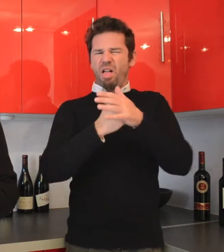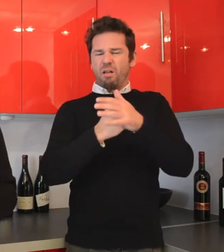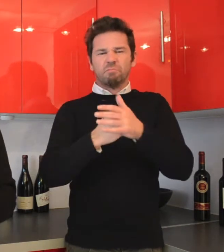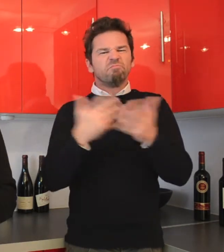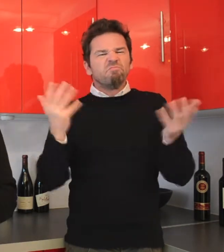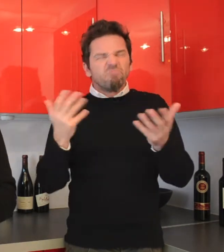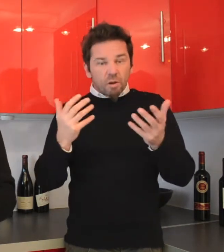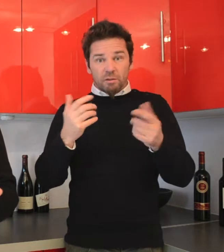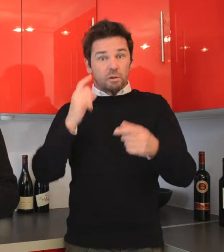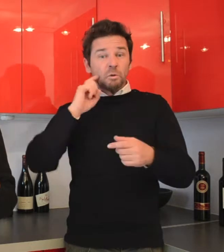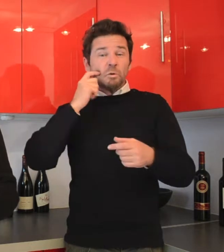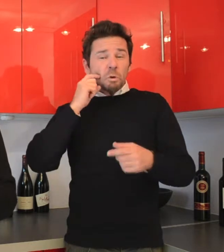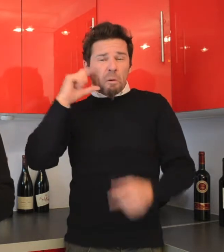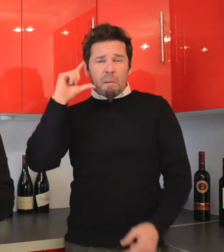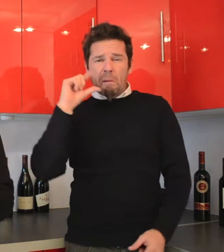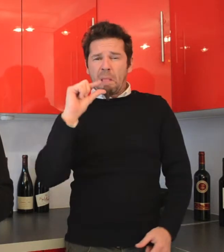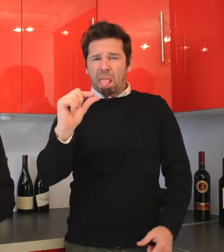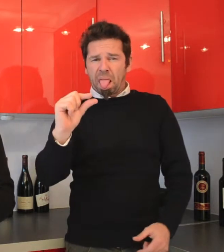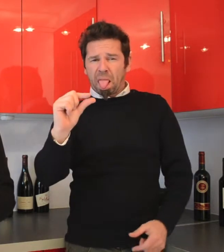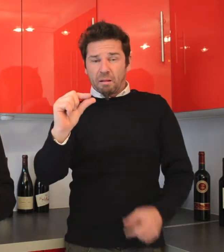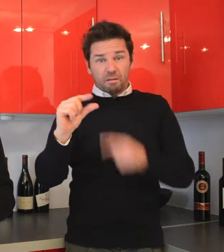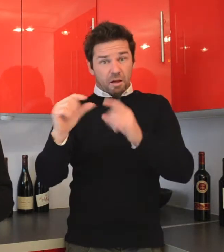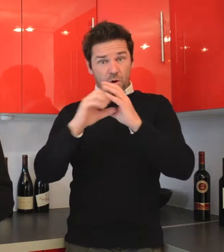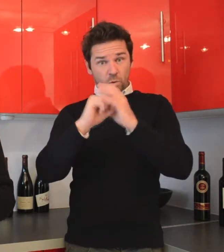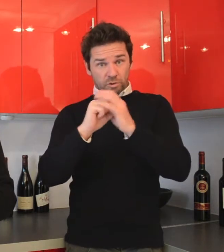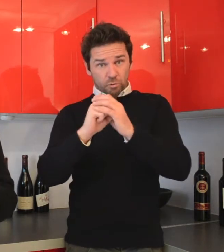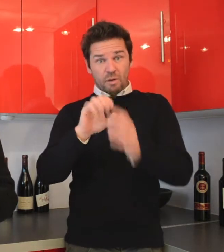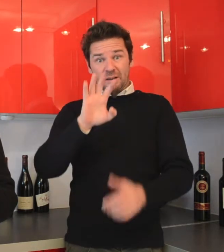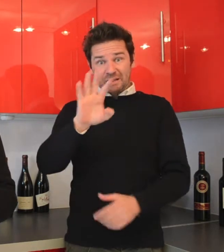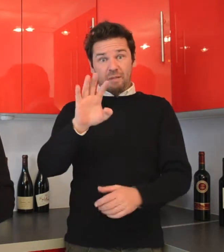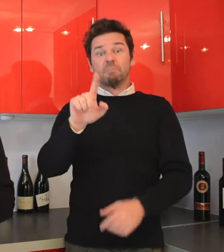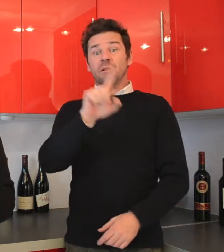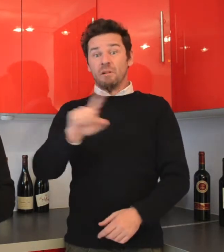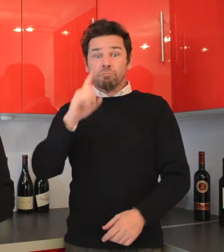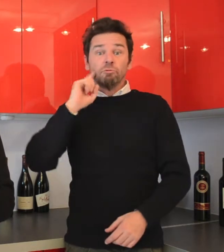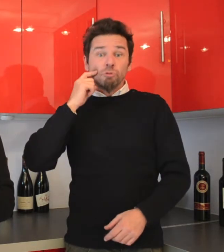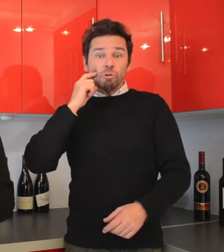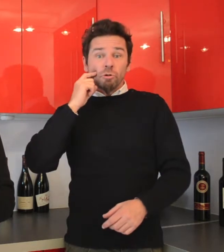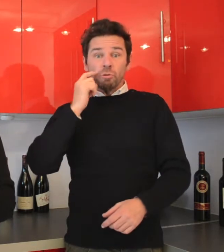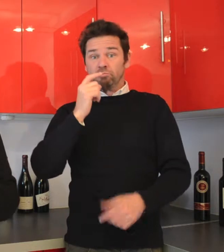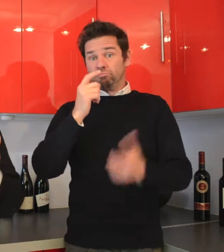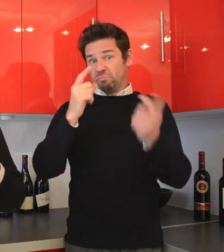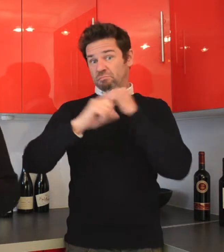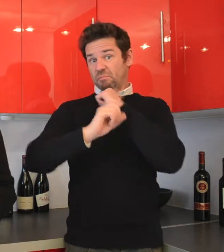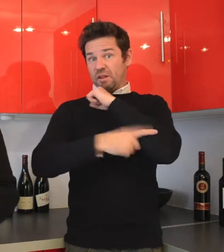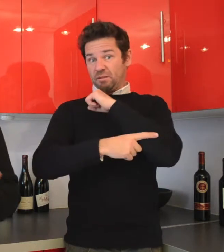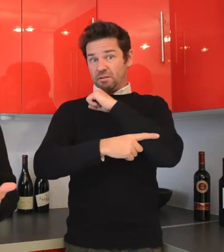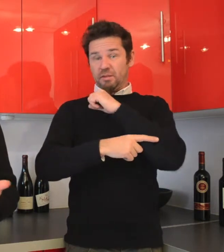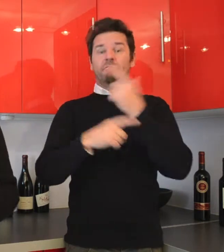ici une concentration de seulement 4 grammes de sucre par litre. Donc c'est un champagne qui va certainement